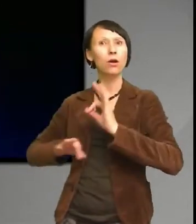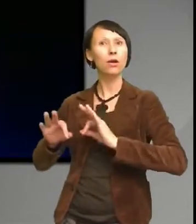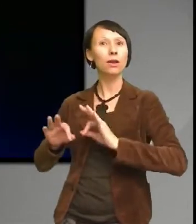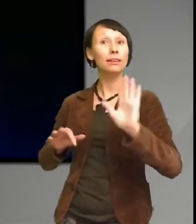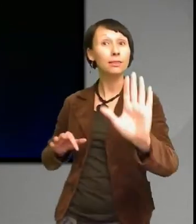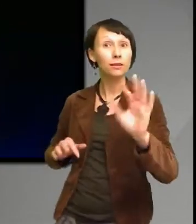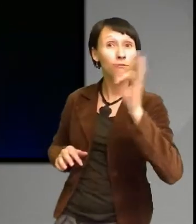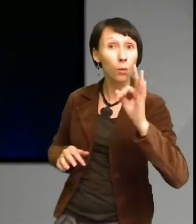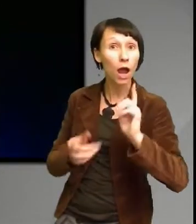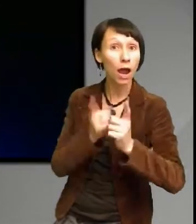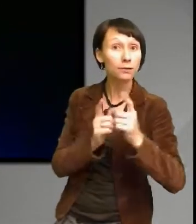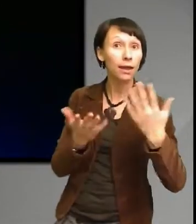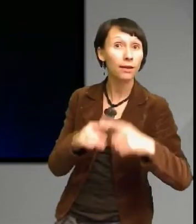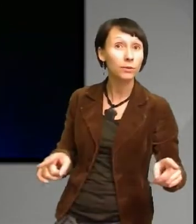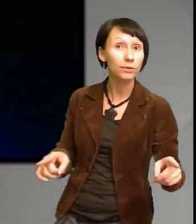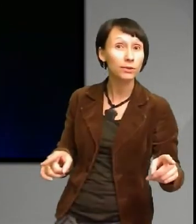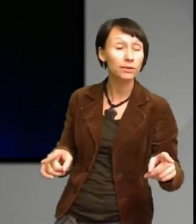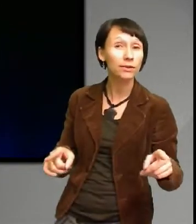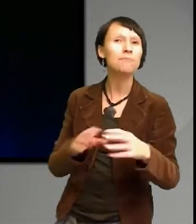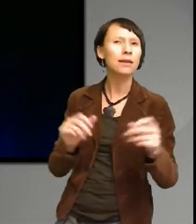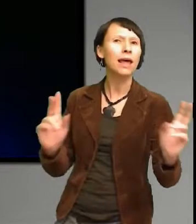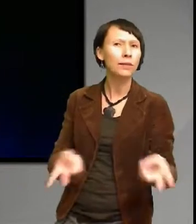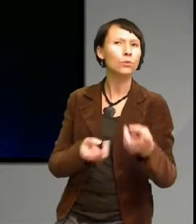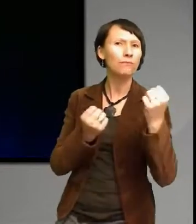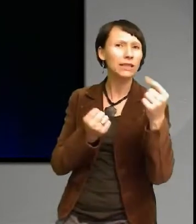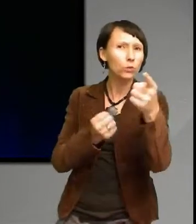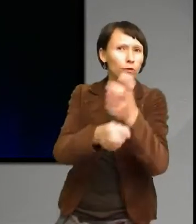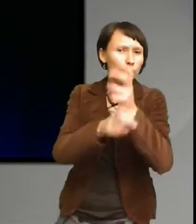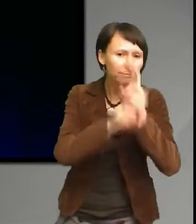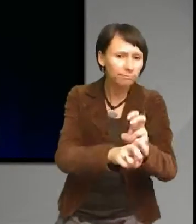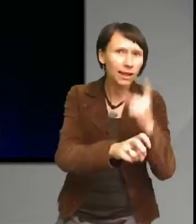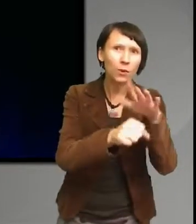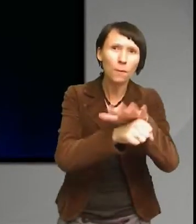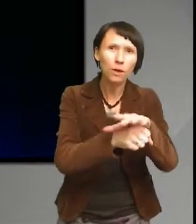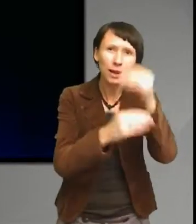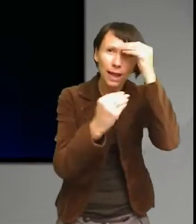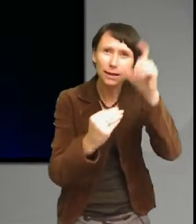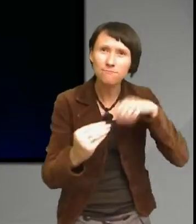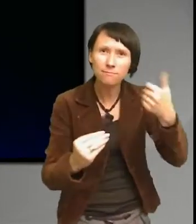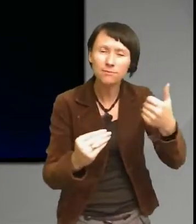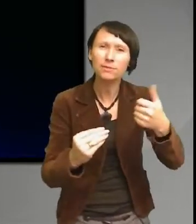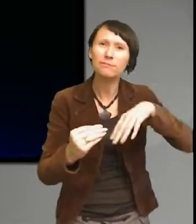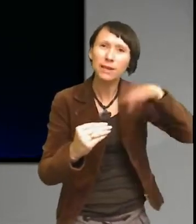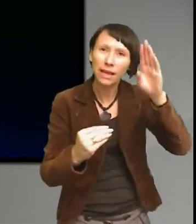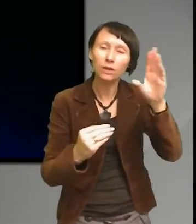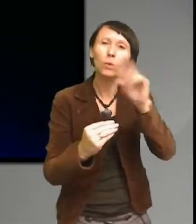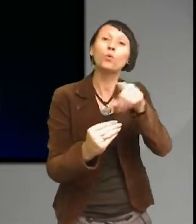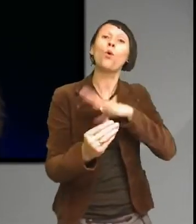men sätt dig in i en fråga lär dig mer så att du kan göra mer medvetna val hemma i